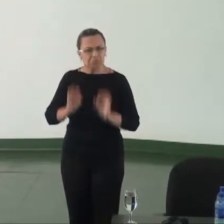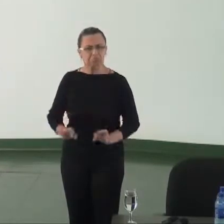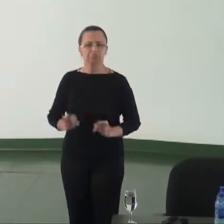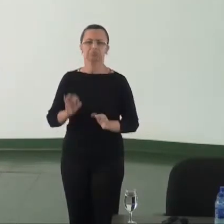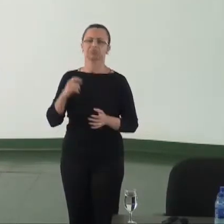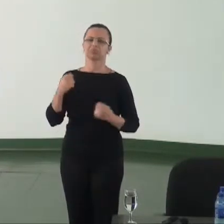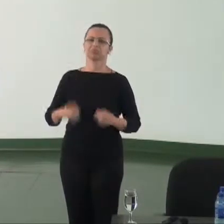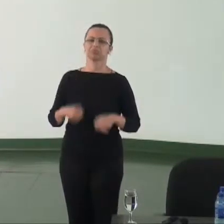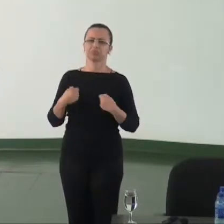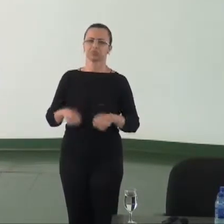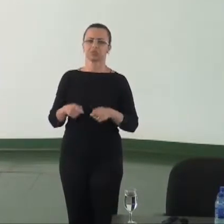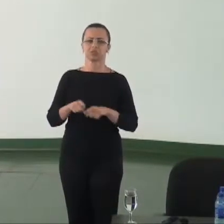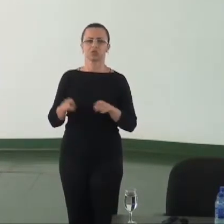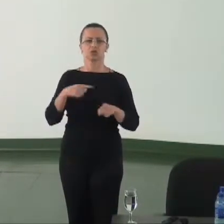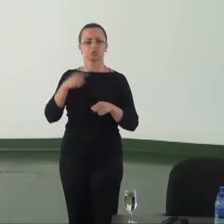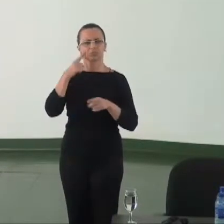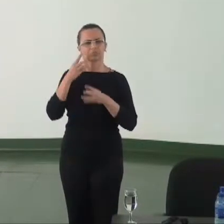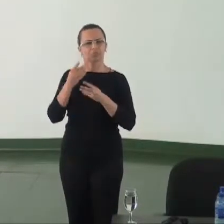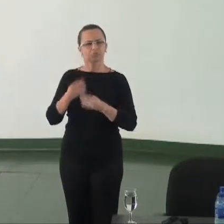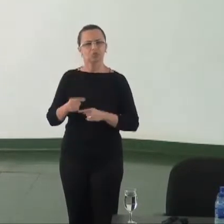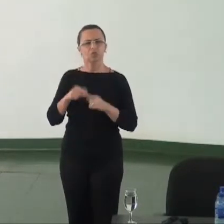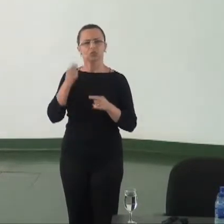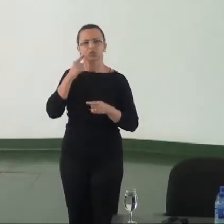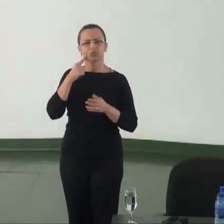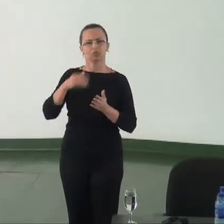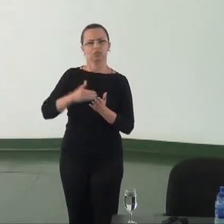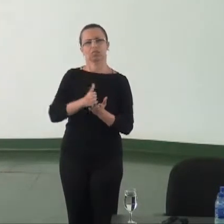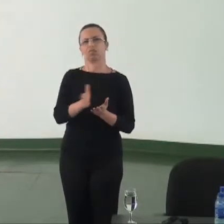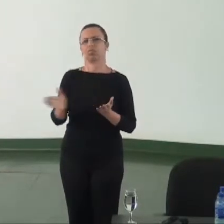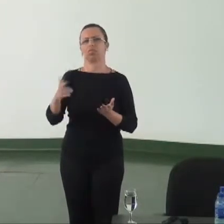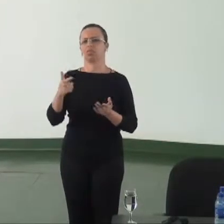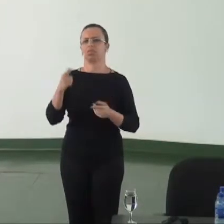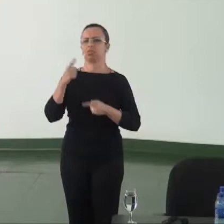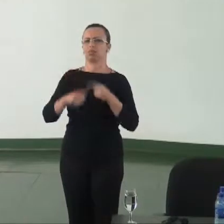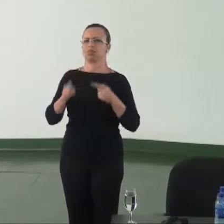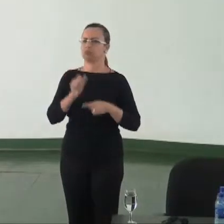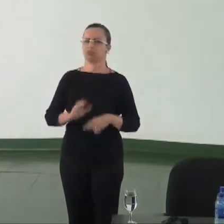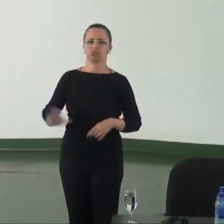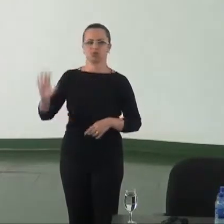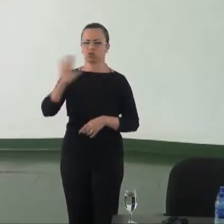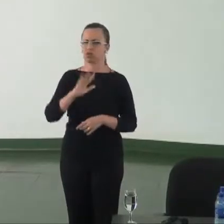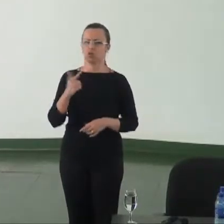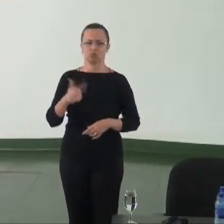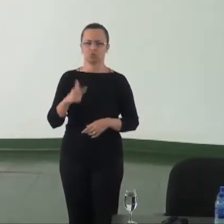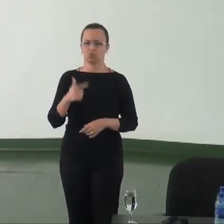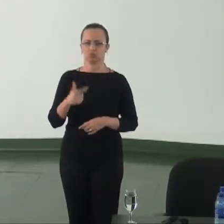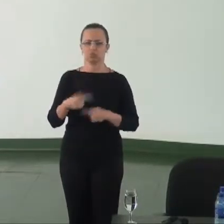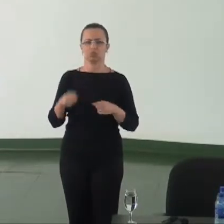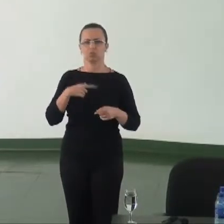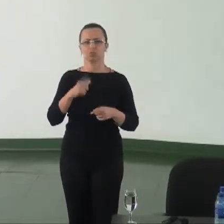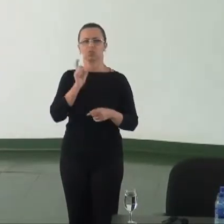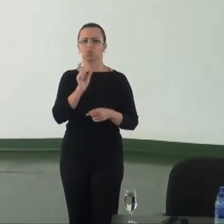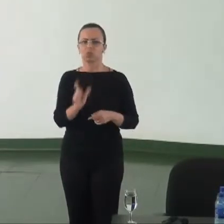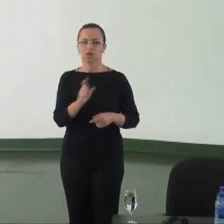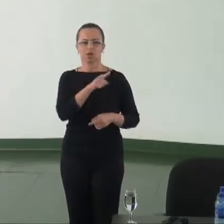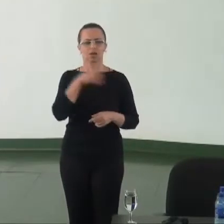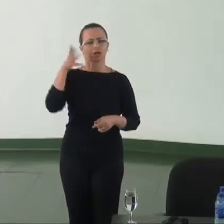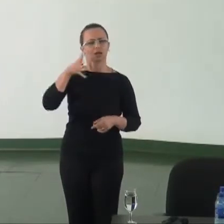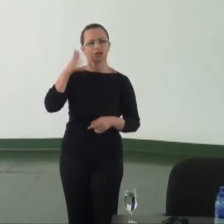pois é possível apurar possíveis desvios e não proibir de maneira generalizada a palavra dos promotores